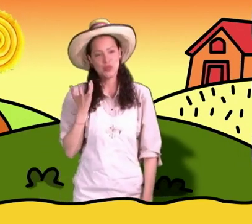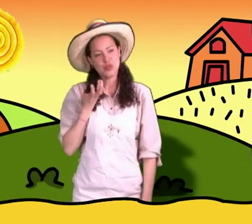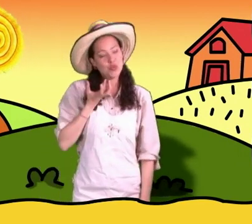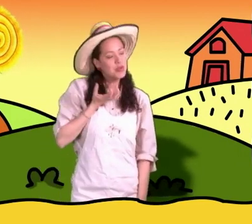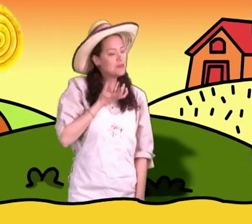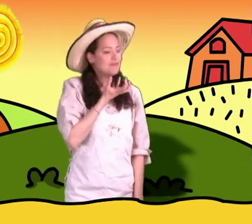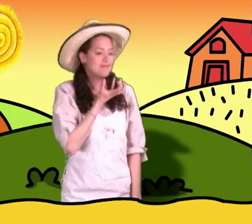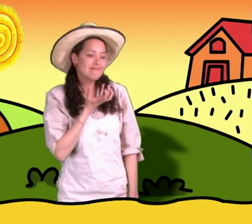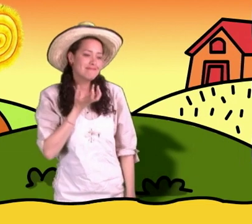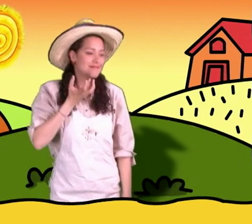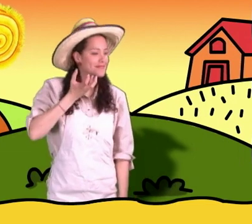Veamos a otro.